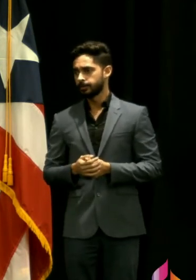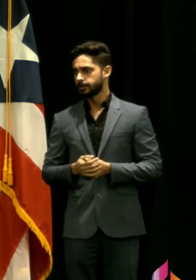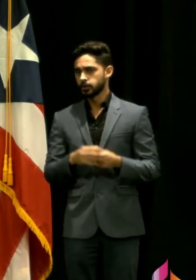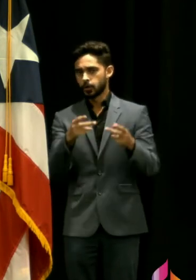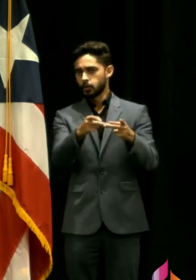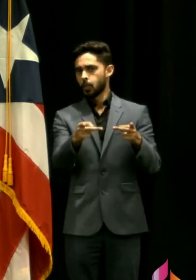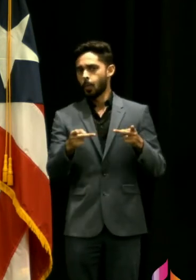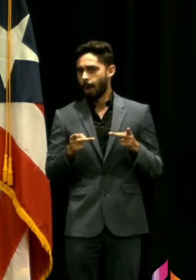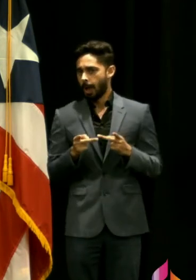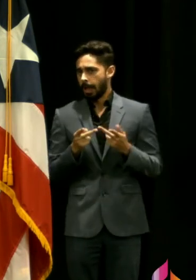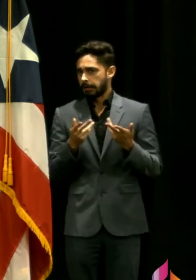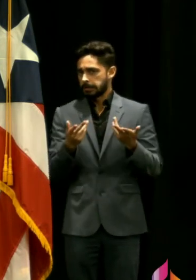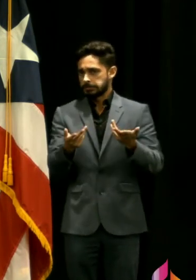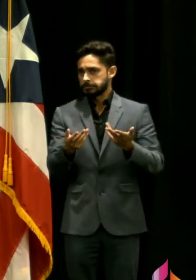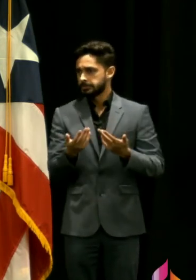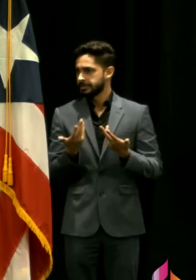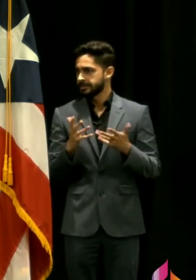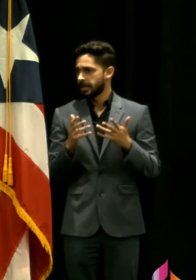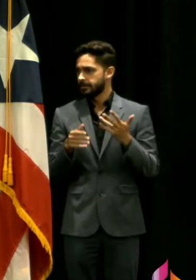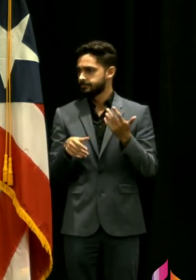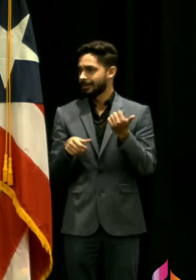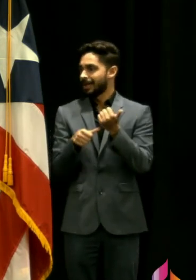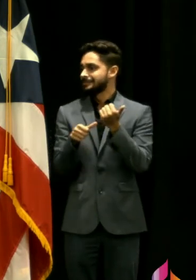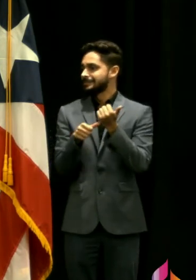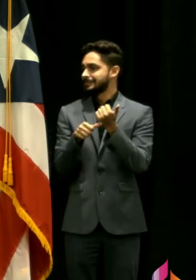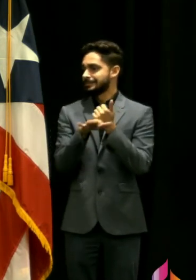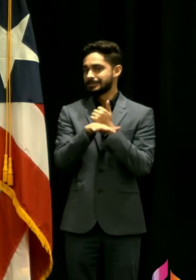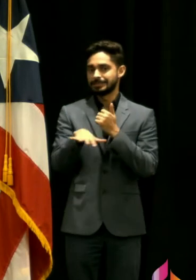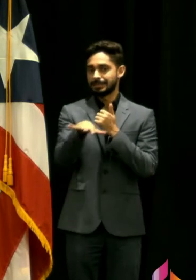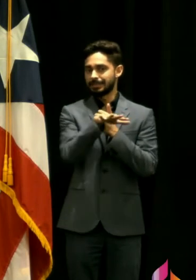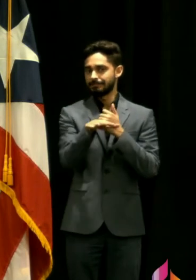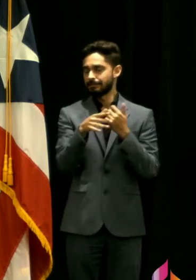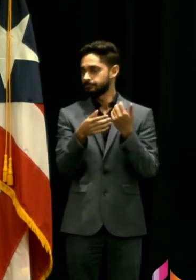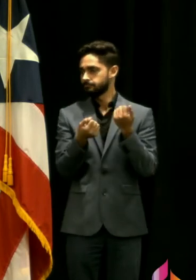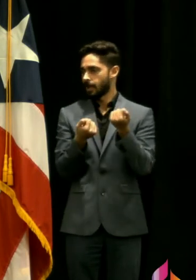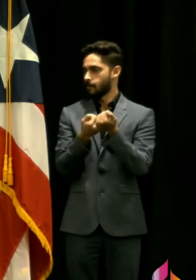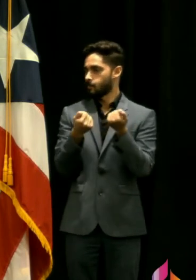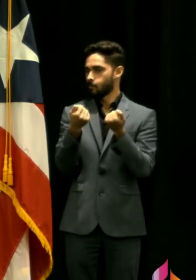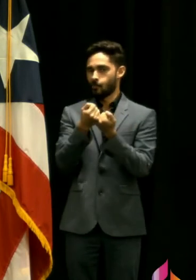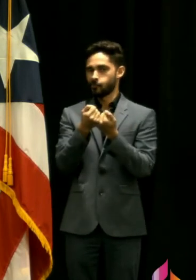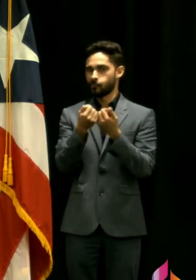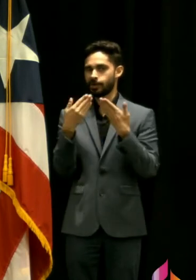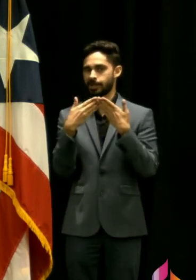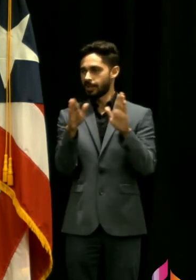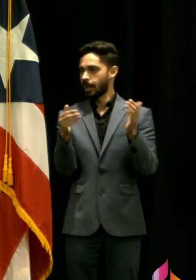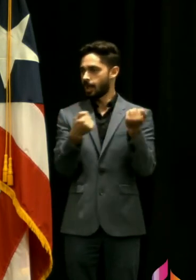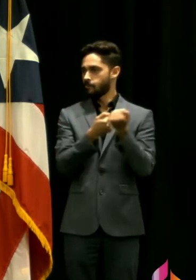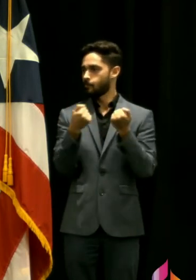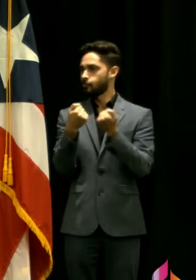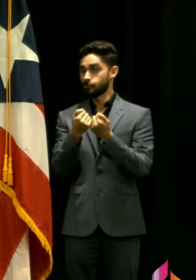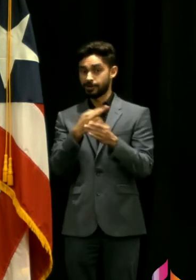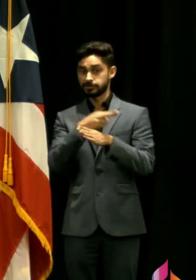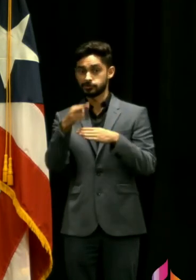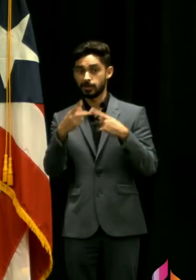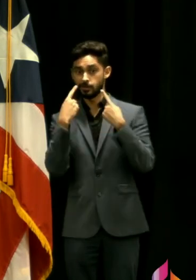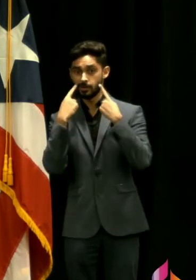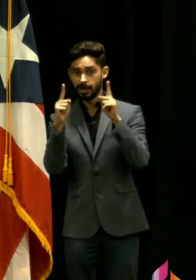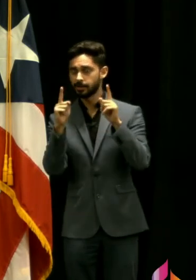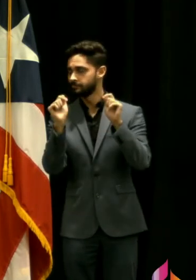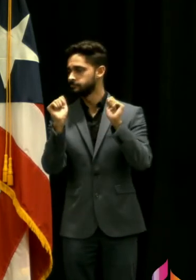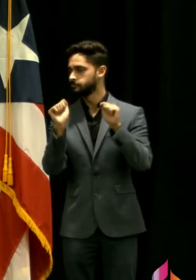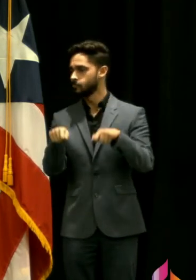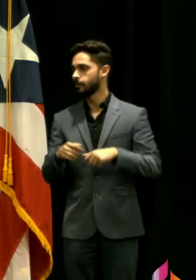establecimientos que los asiste asiste a ellos el pueblo en general o sea que yo sé que va a rendir resultados porque